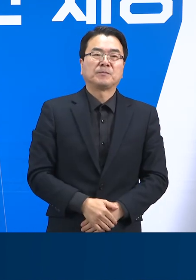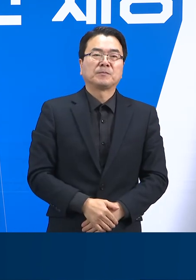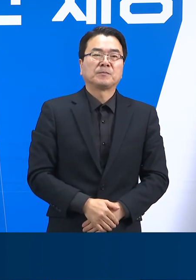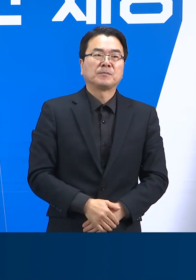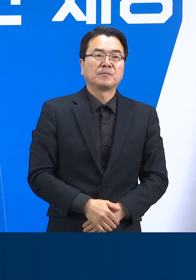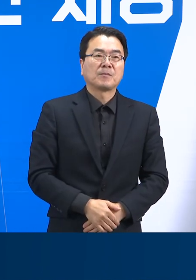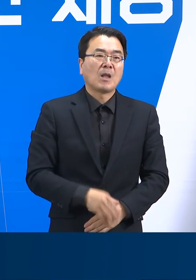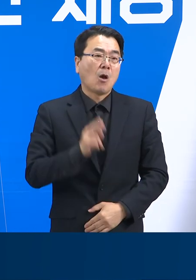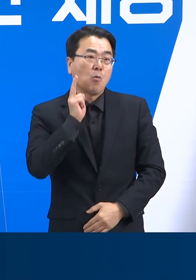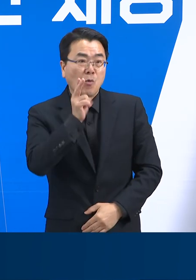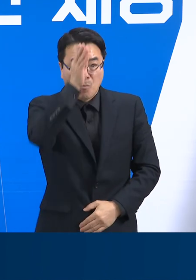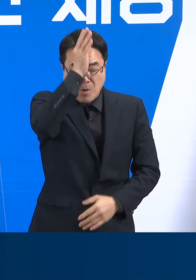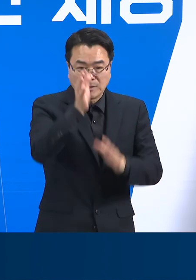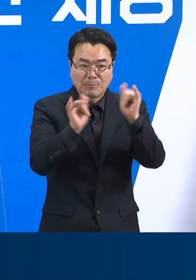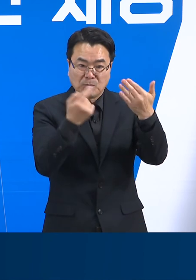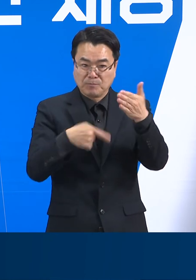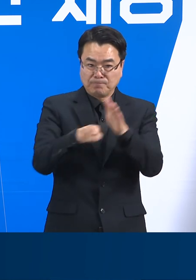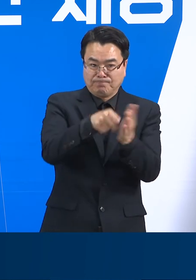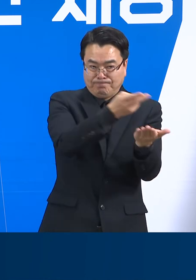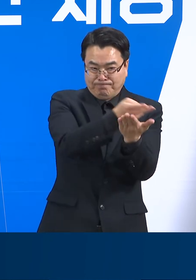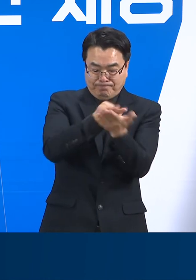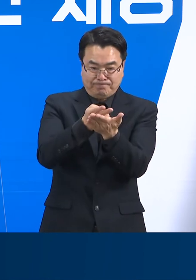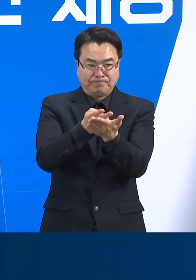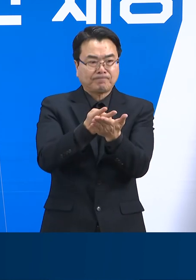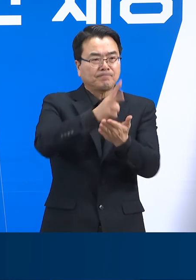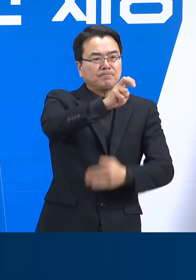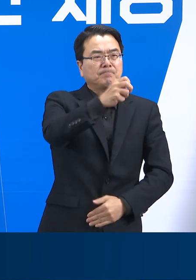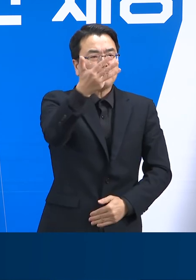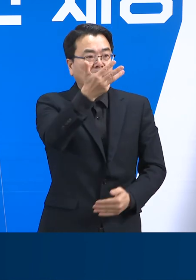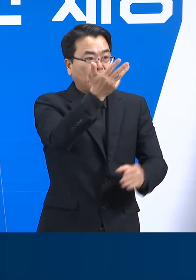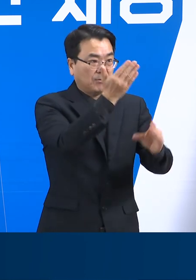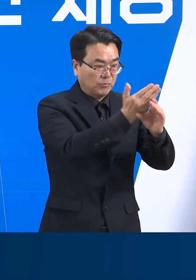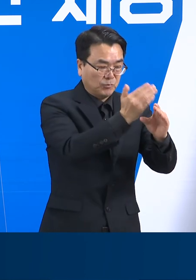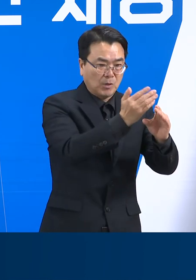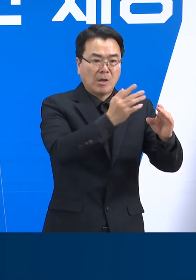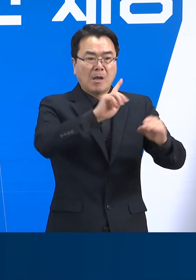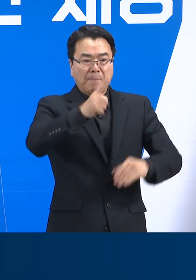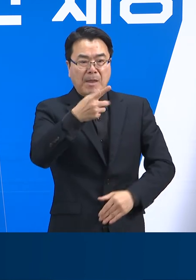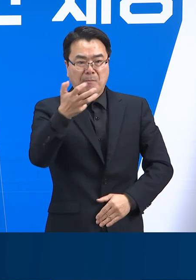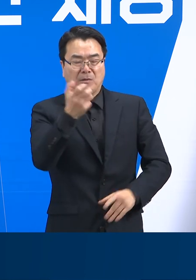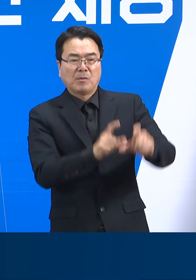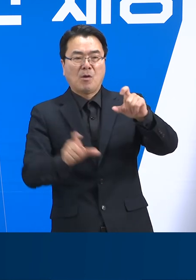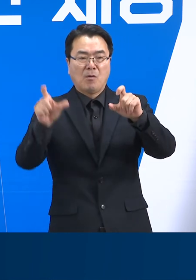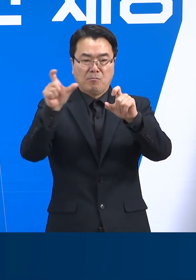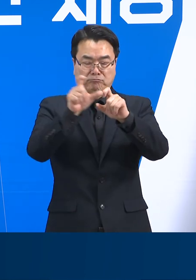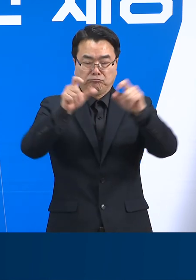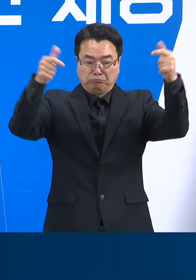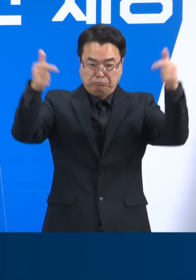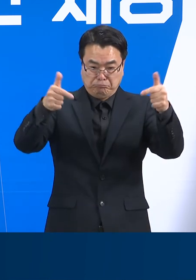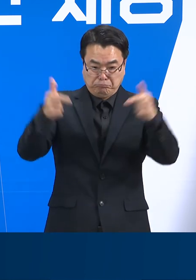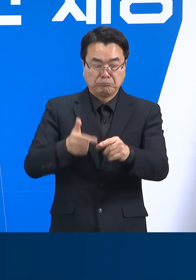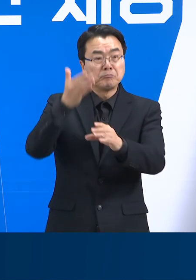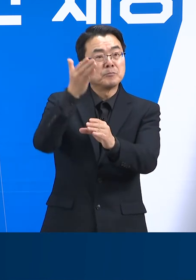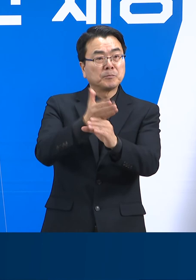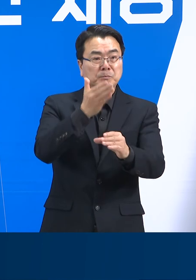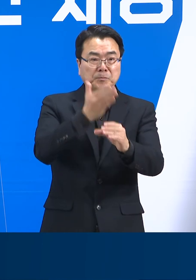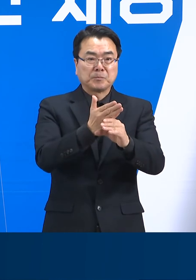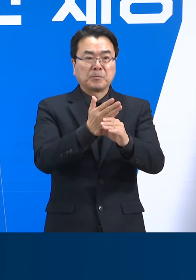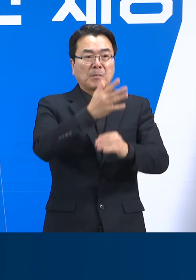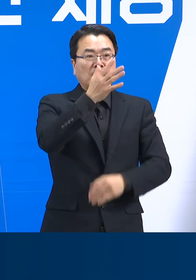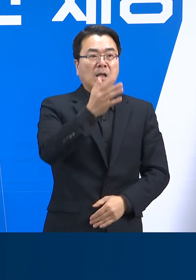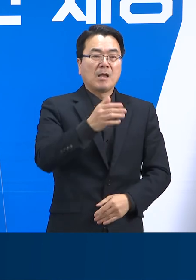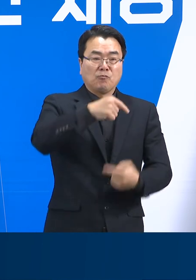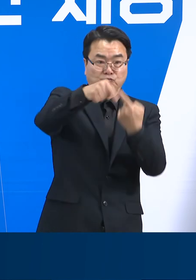중환자 사용병상은 278병상에서 188병상으로 90병상 감소하였으며 가동률은 46